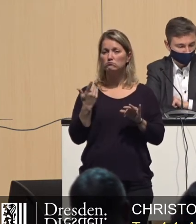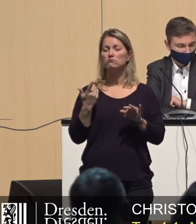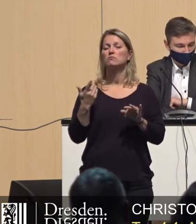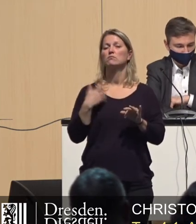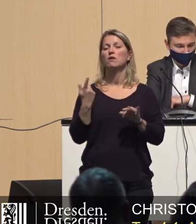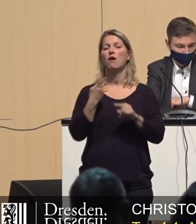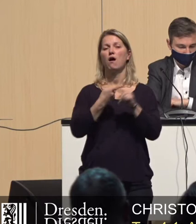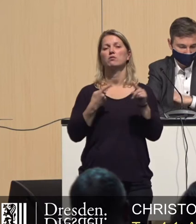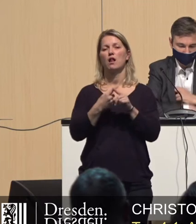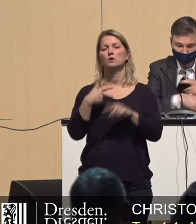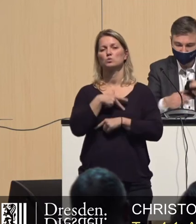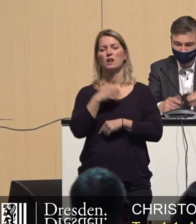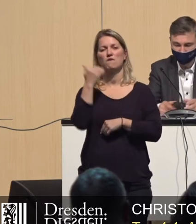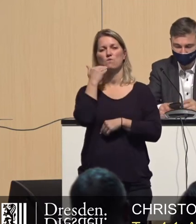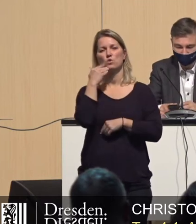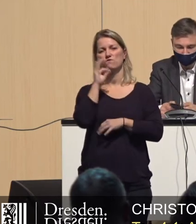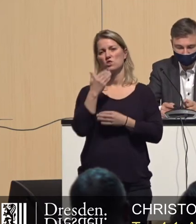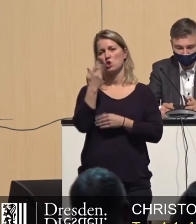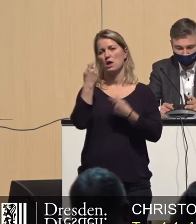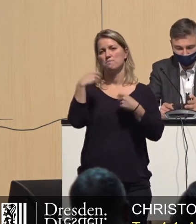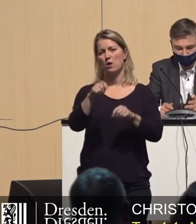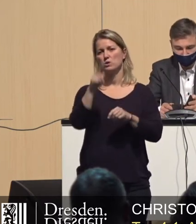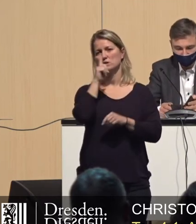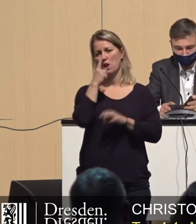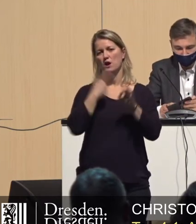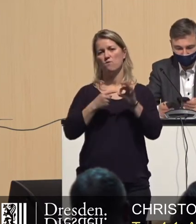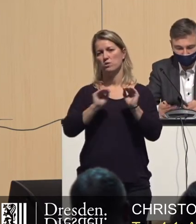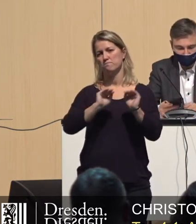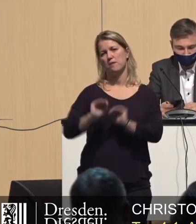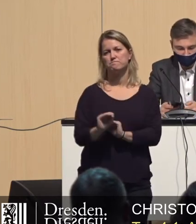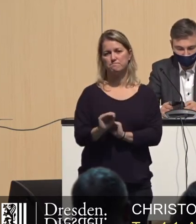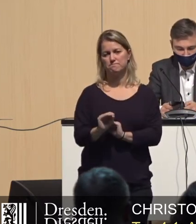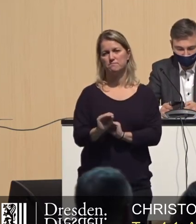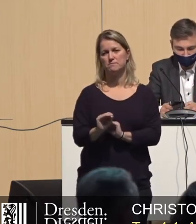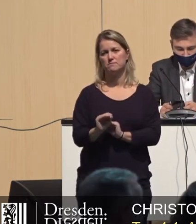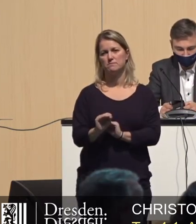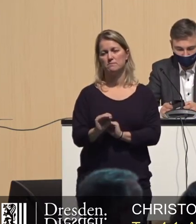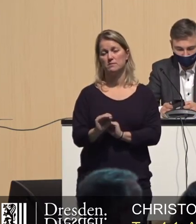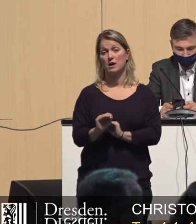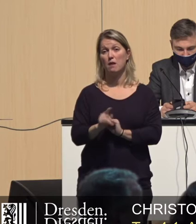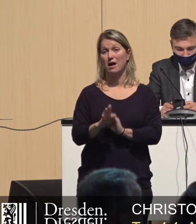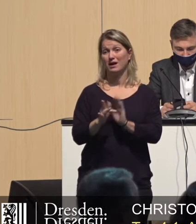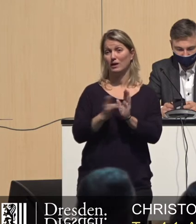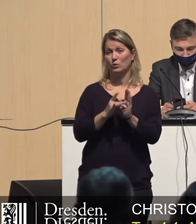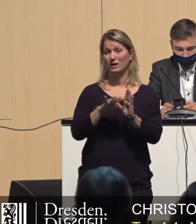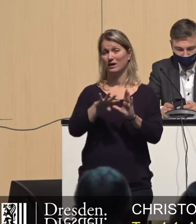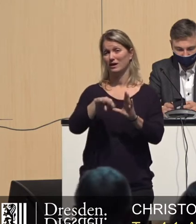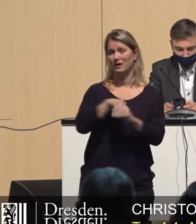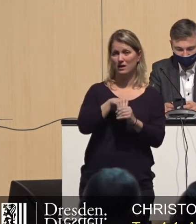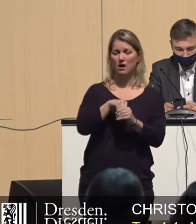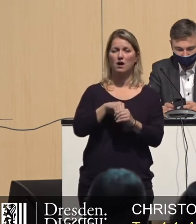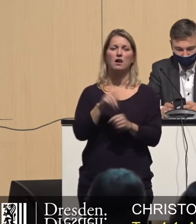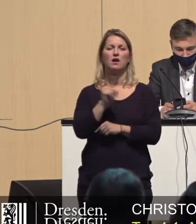Anteil von Sozialwohnungen bei Neubauvorhaben. Dieser ist jetzt nicht aufgrund des Inhalts, sondern aufgrund